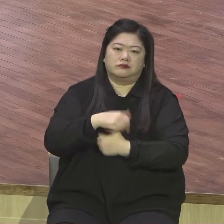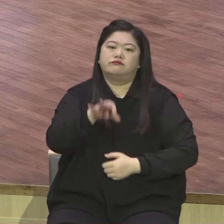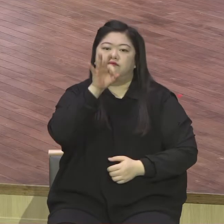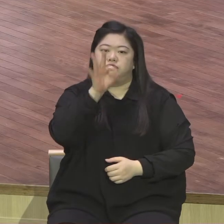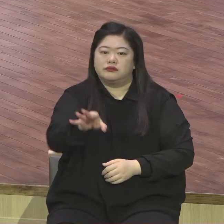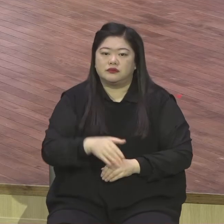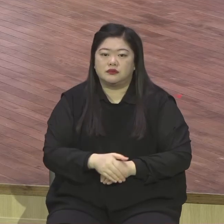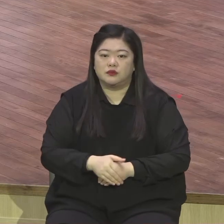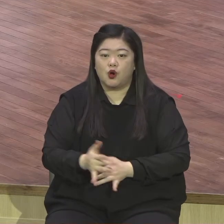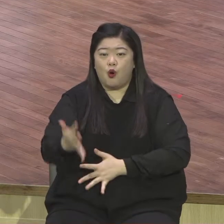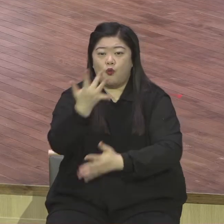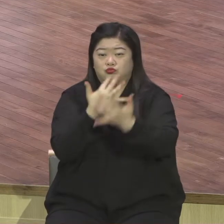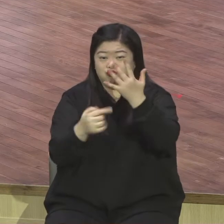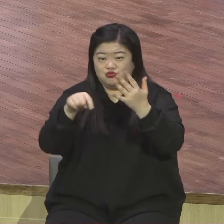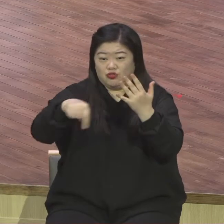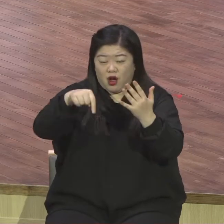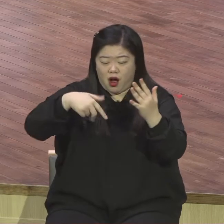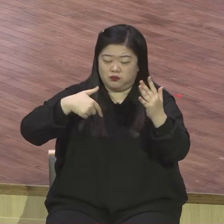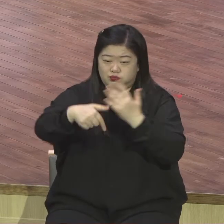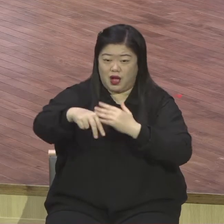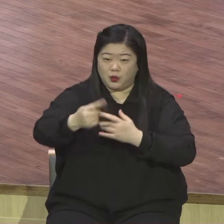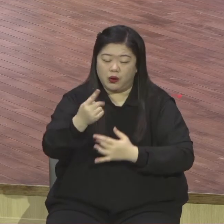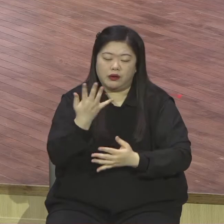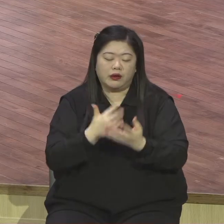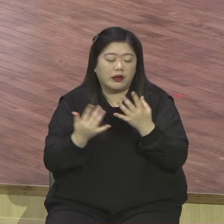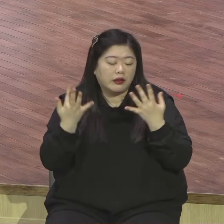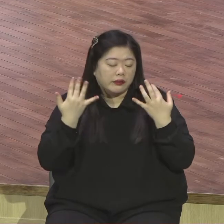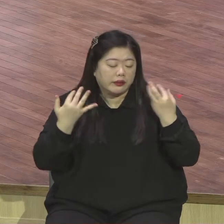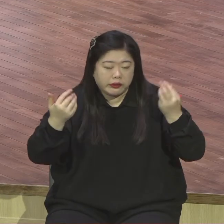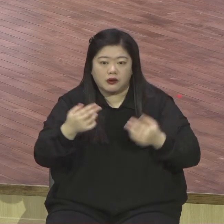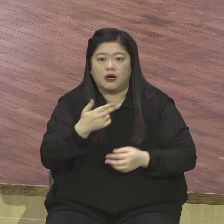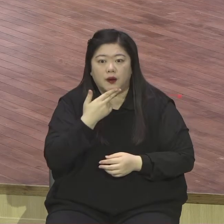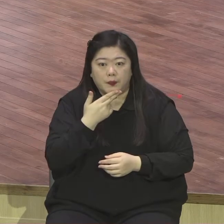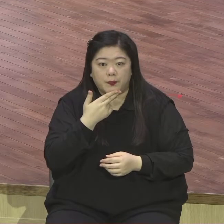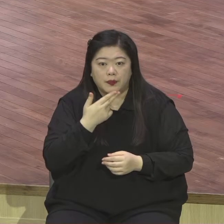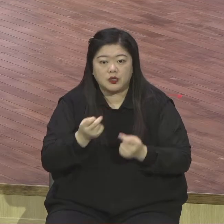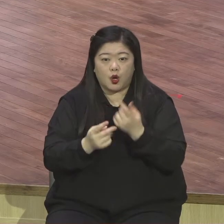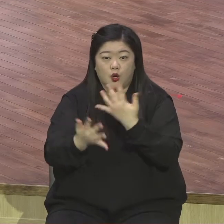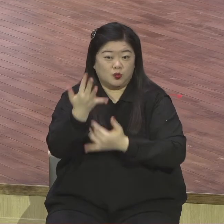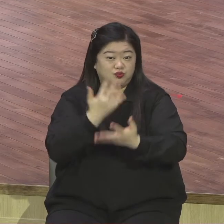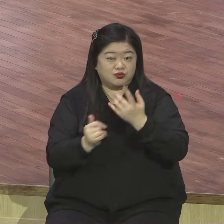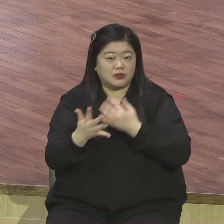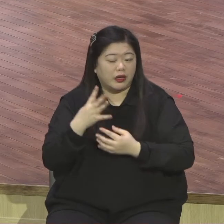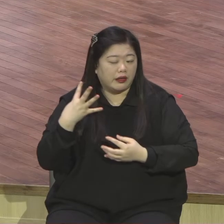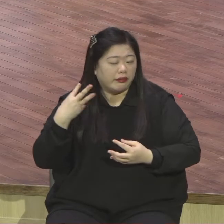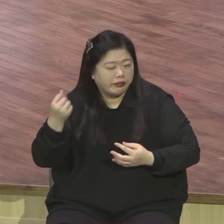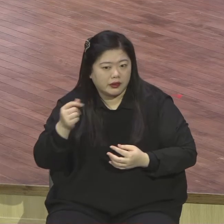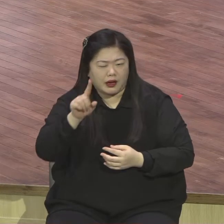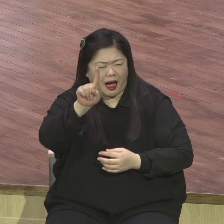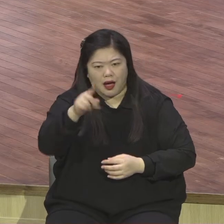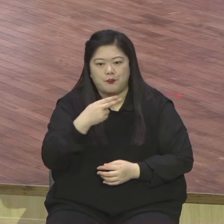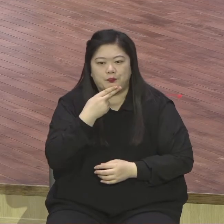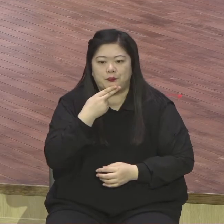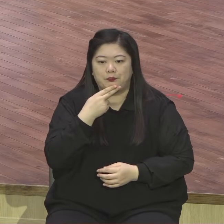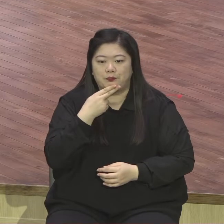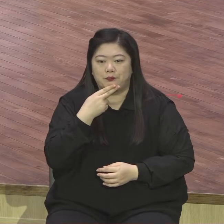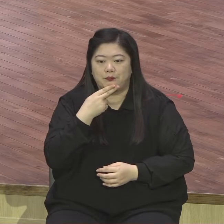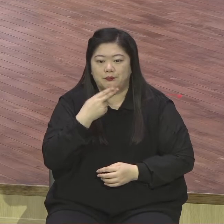불가운데로 향할 때 타지도 아니할 것이오 불꽃이 너를 사르지도 못하리네 불꽃이 사르지도 못해 우리가